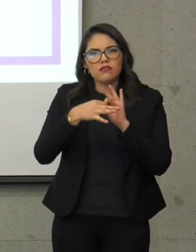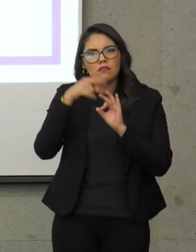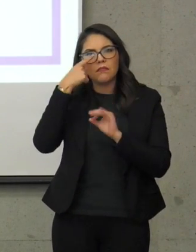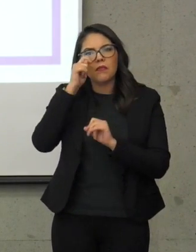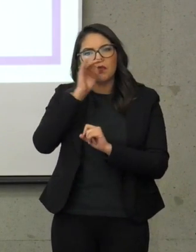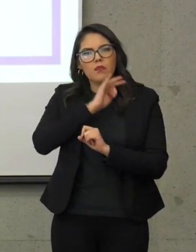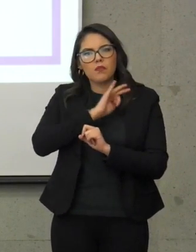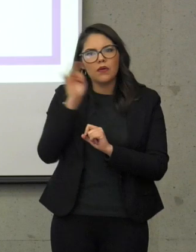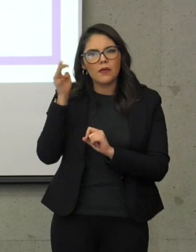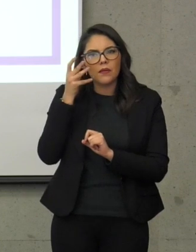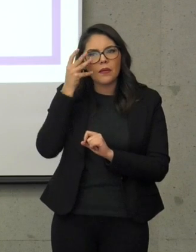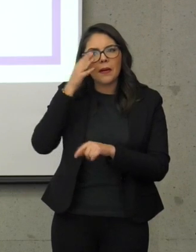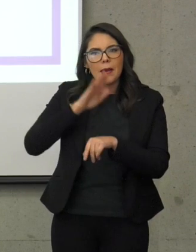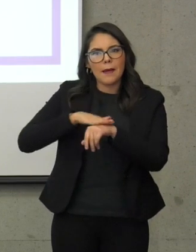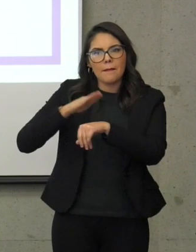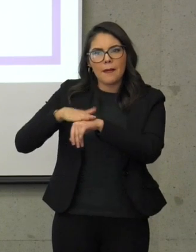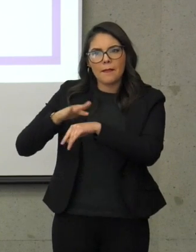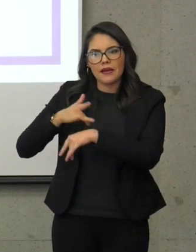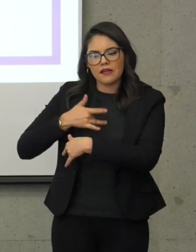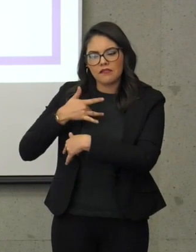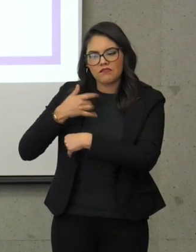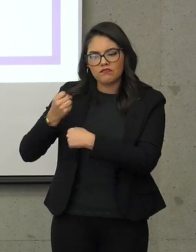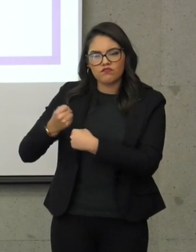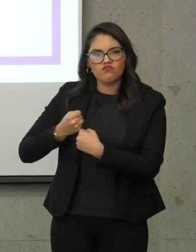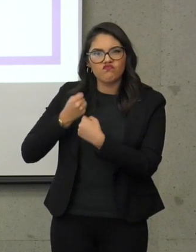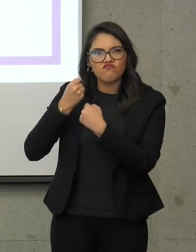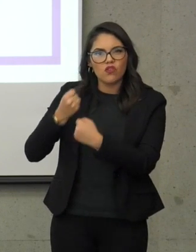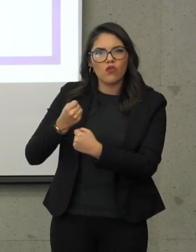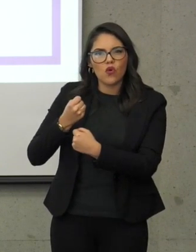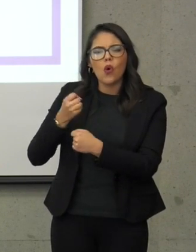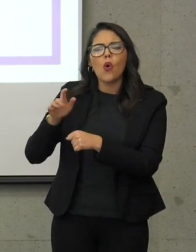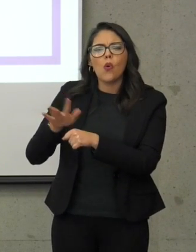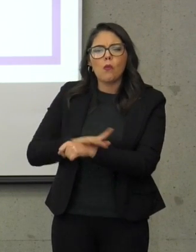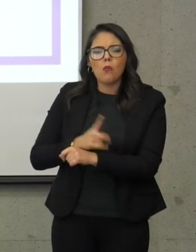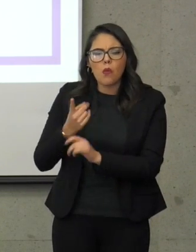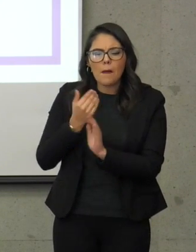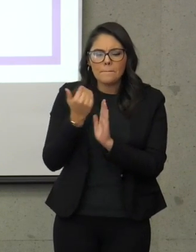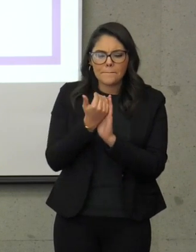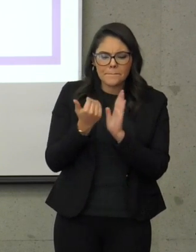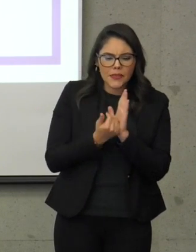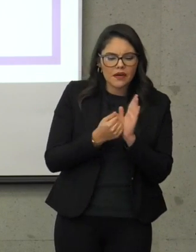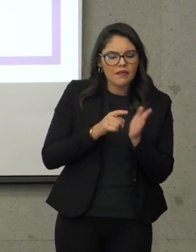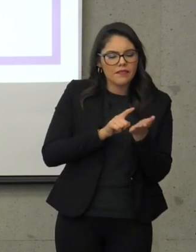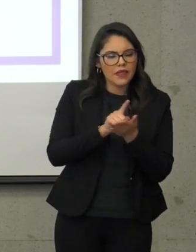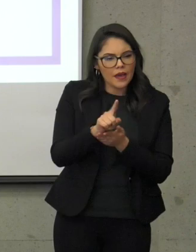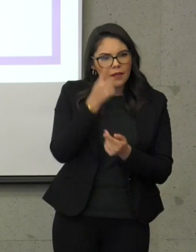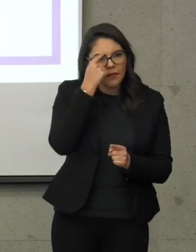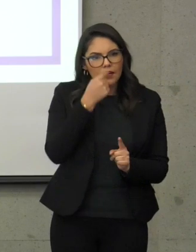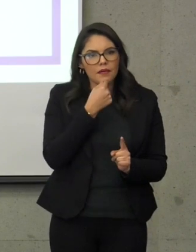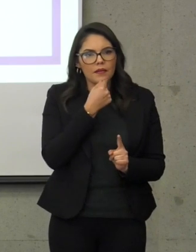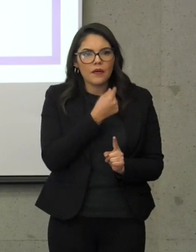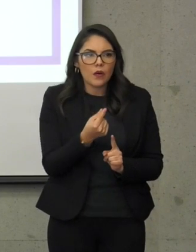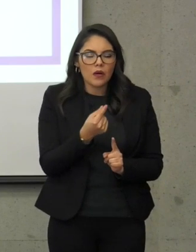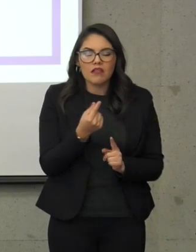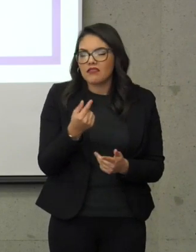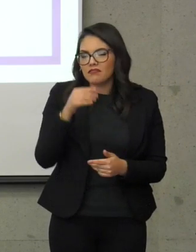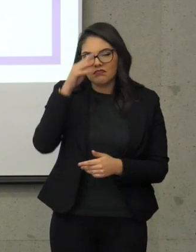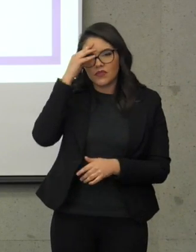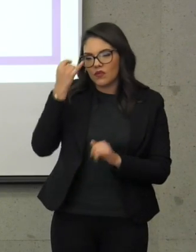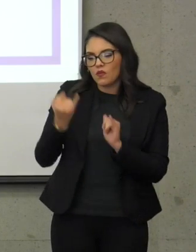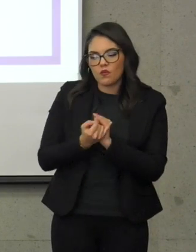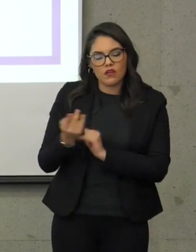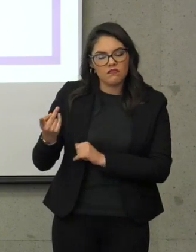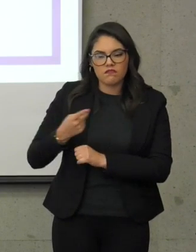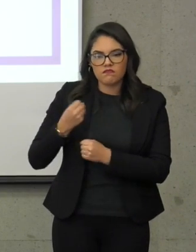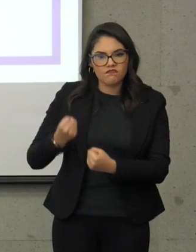visión que vaya fortaleciendo los principios y la visión de enfoque de derecho para infancia es algo que compartimos de manera muy